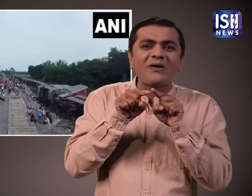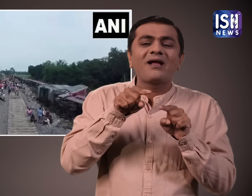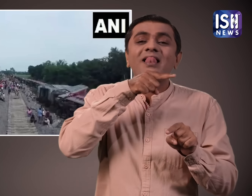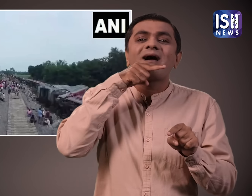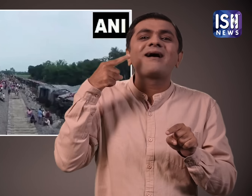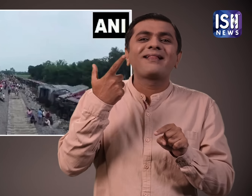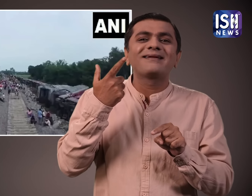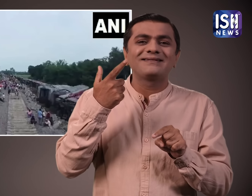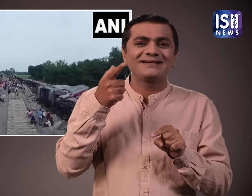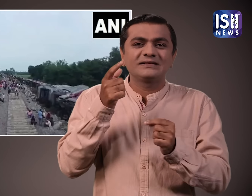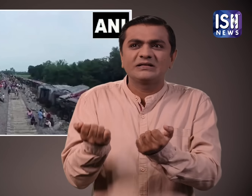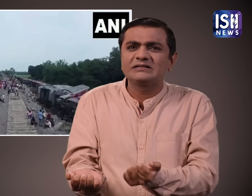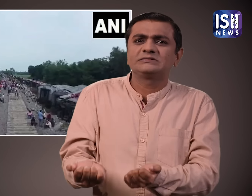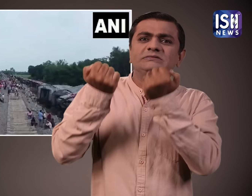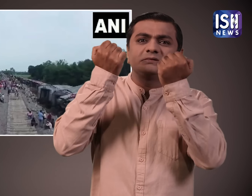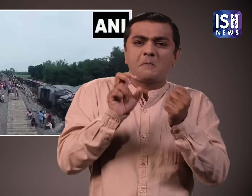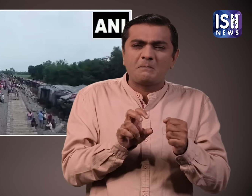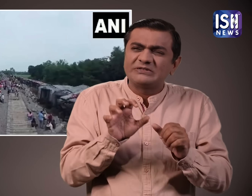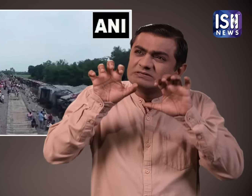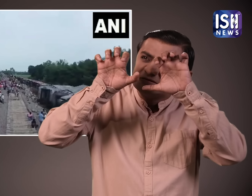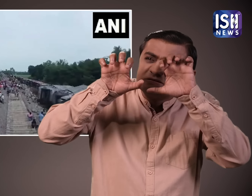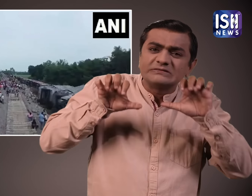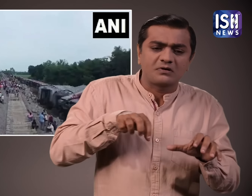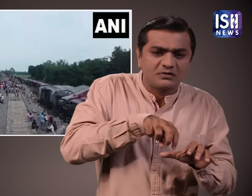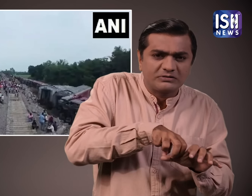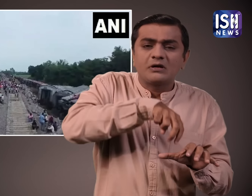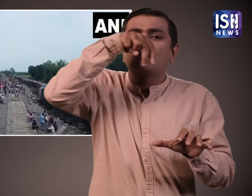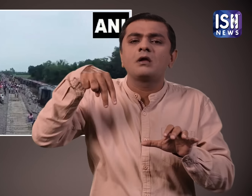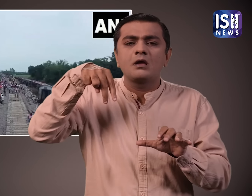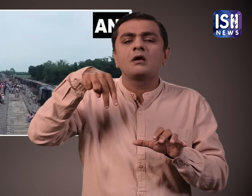आपातकाली निकास खिड़की से बाहर आए और दूसरों को भी ऐसा करने में मदद की